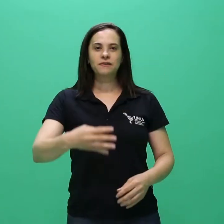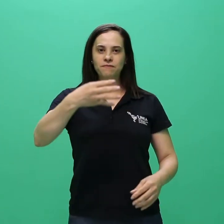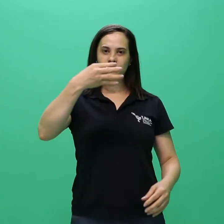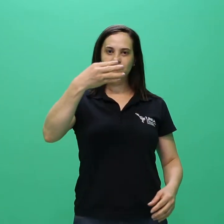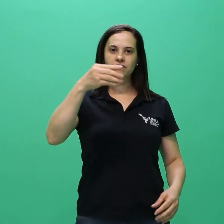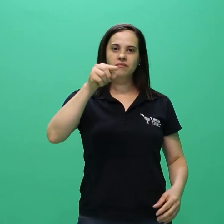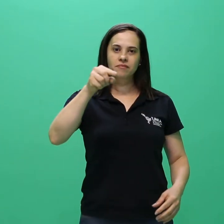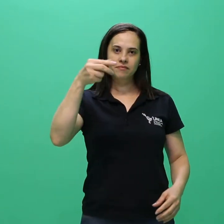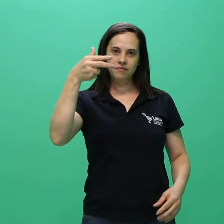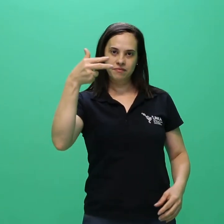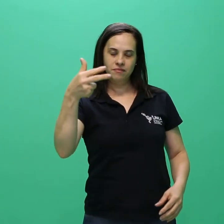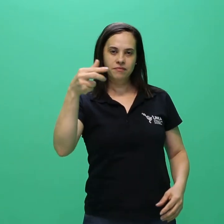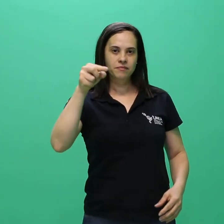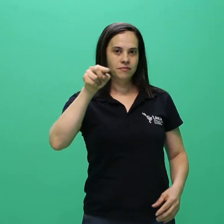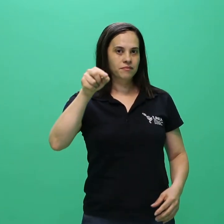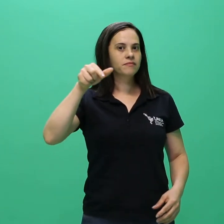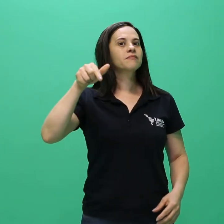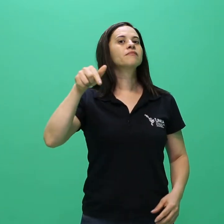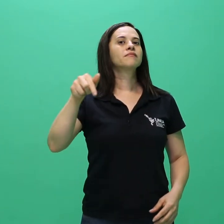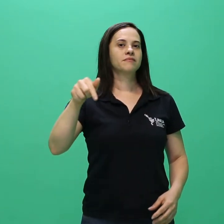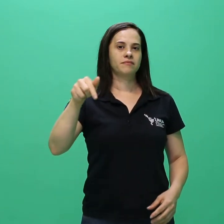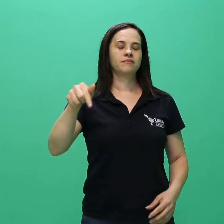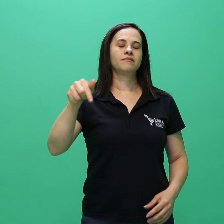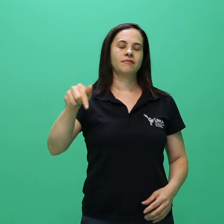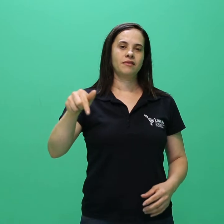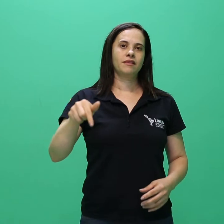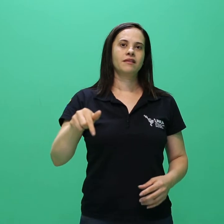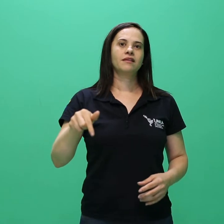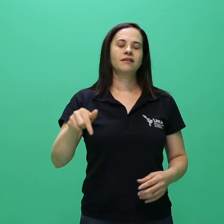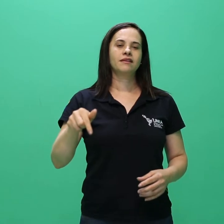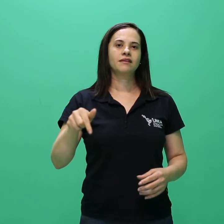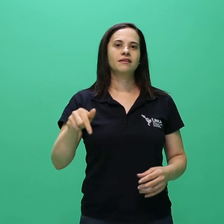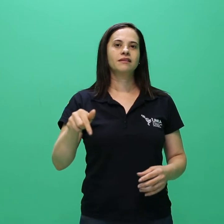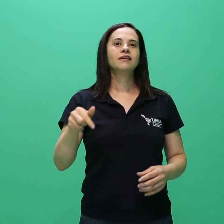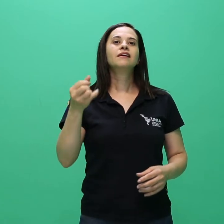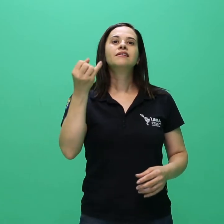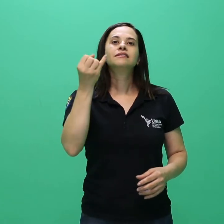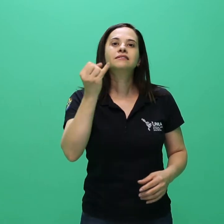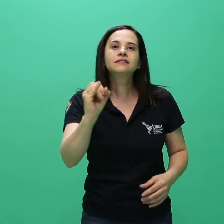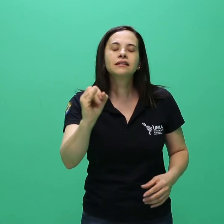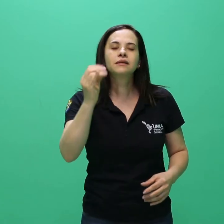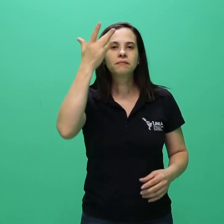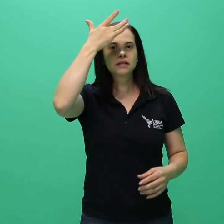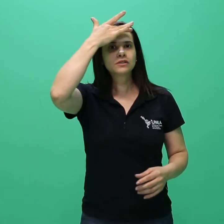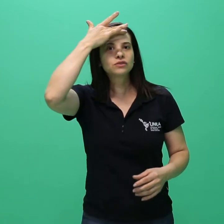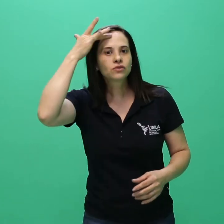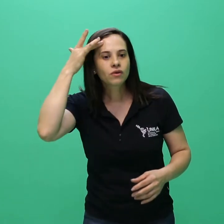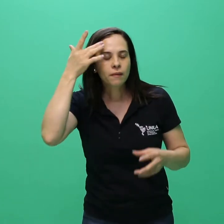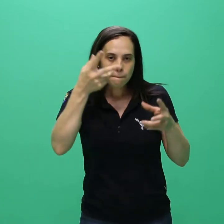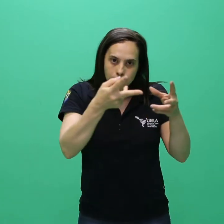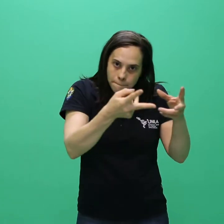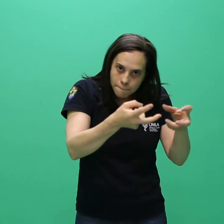4.3.7. Caso o candidato constate a